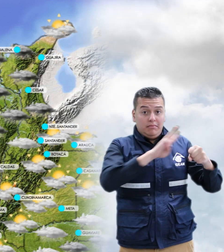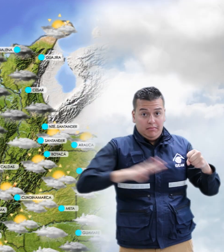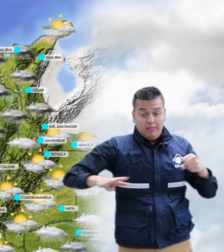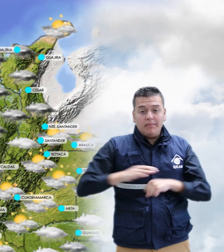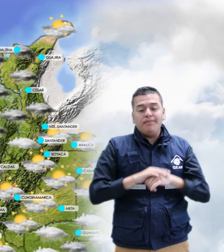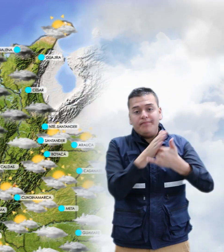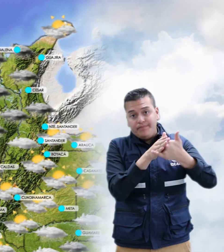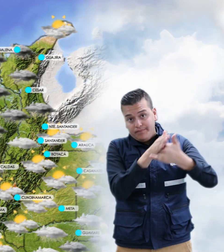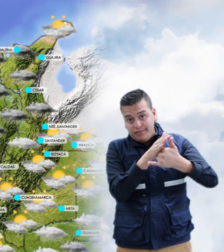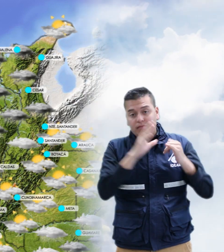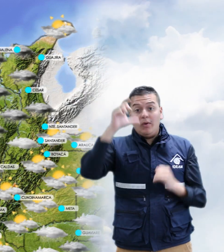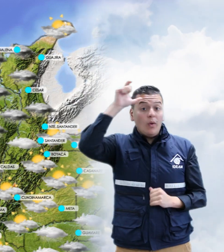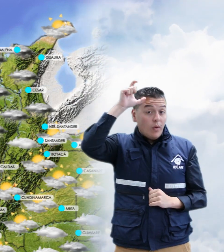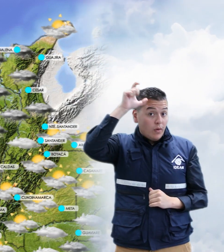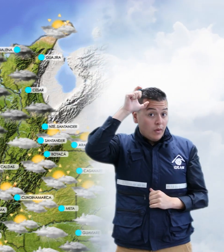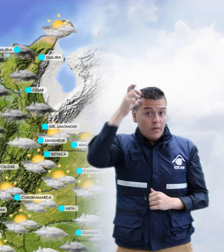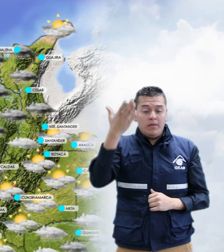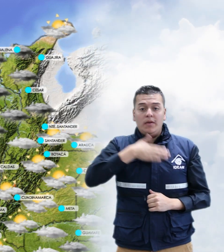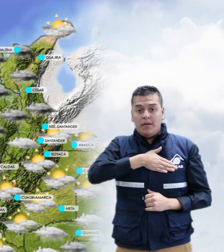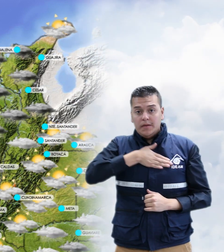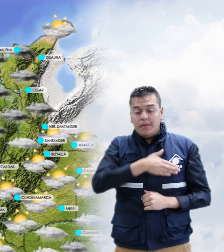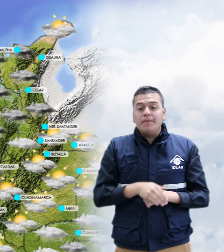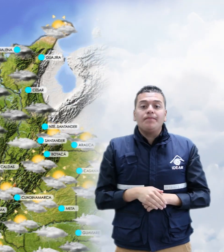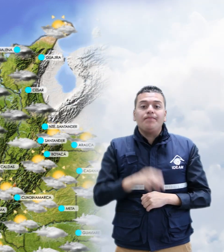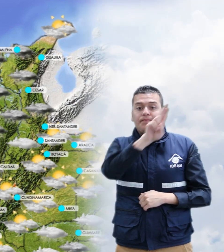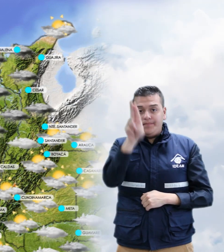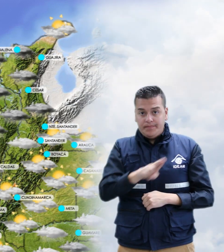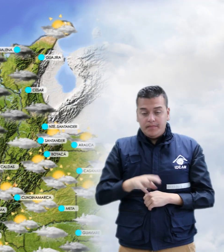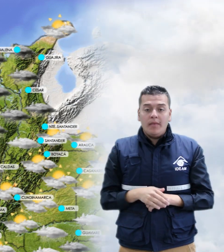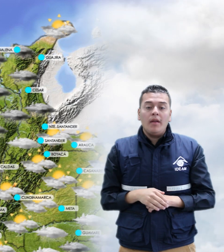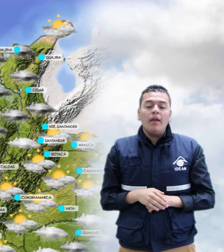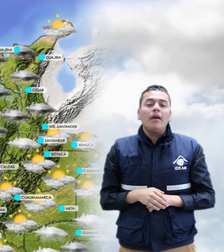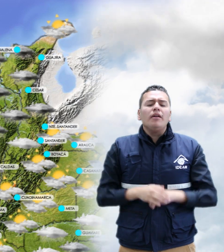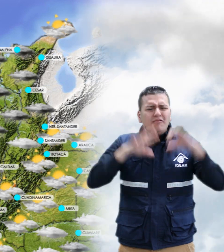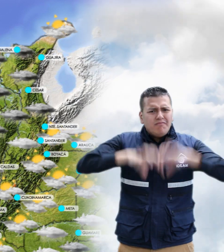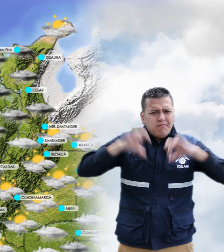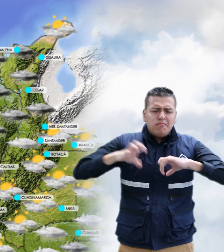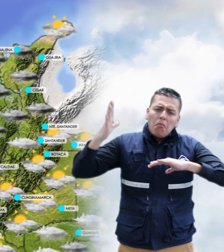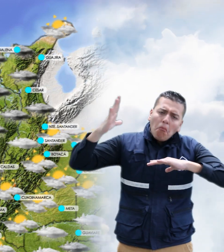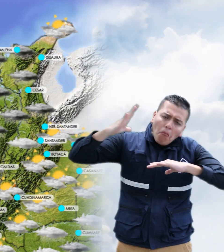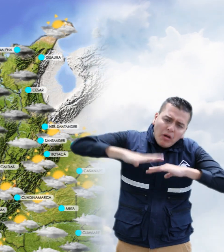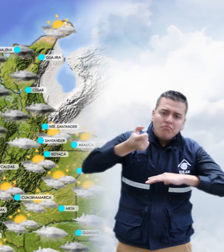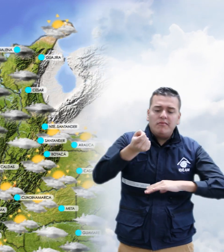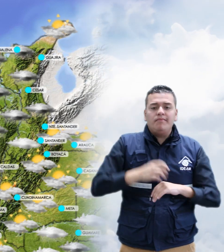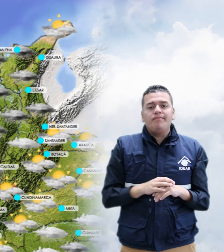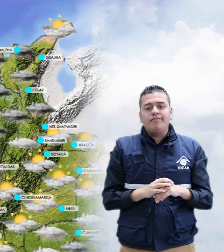Litoral de Córdoba, Bolívar y Sucre. Lluvias de mayor intensidad al sur de Córdoba y de